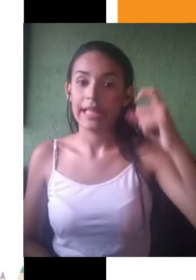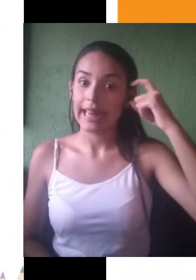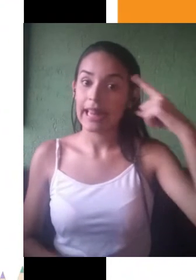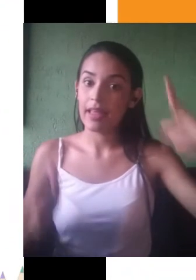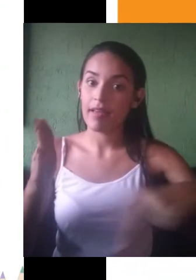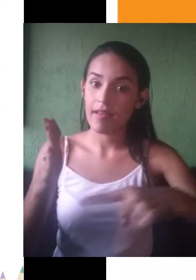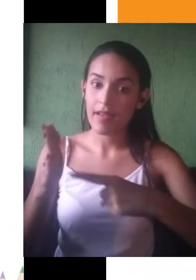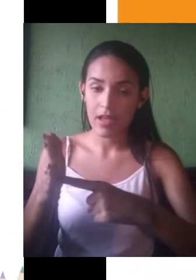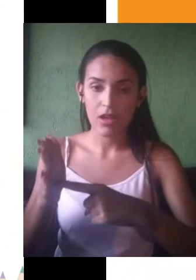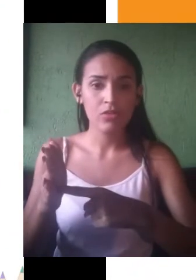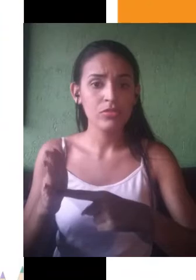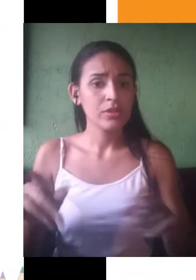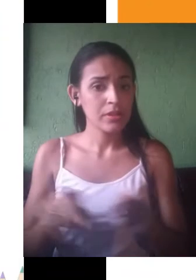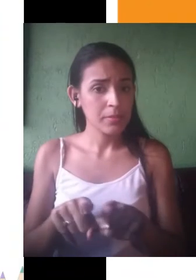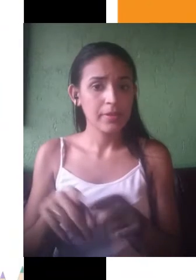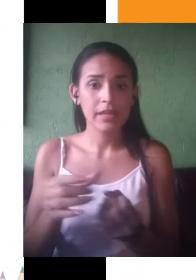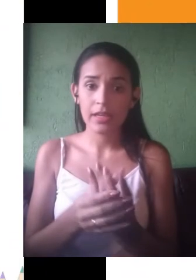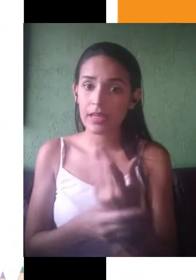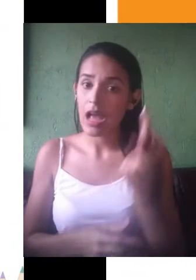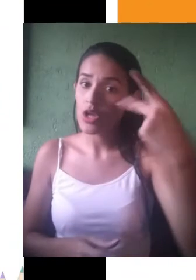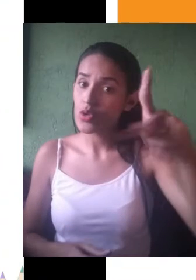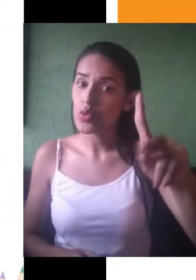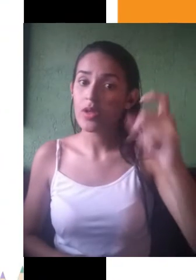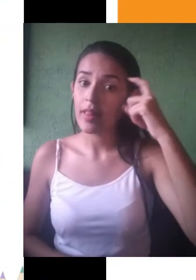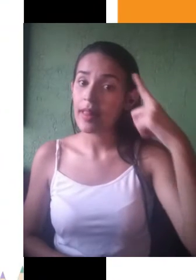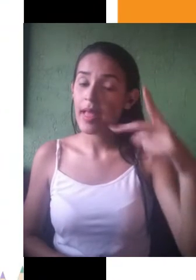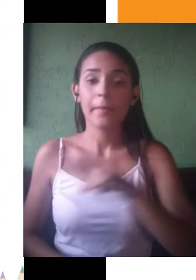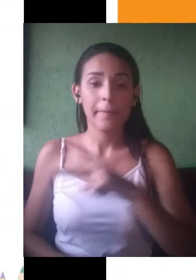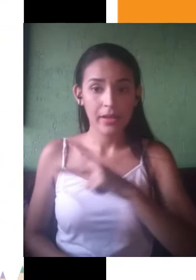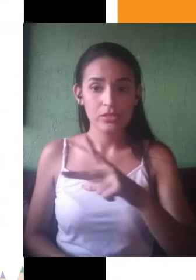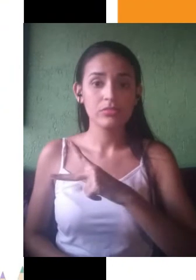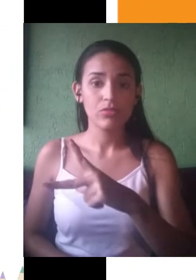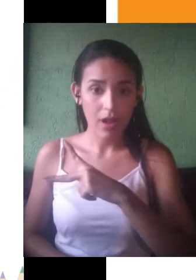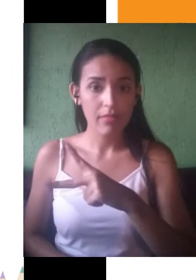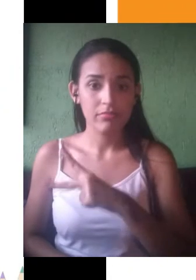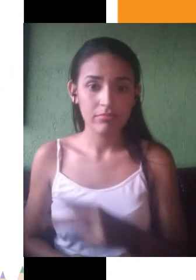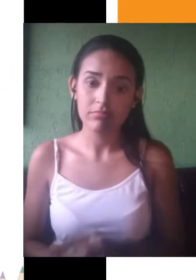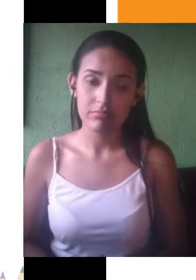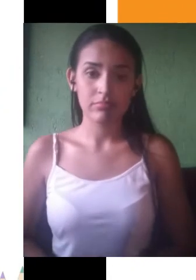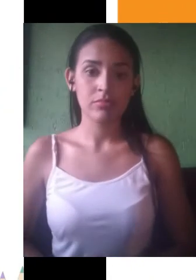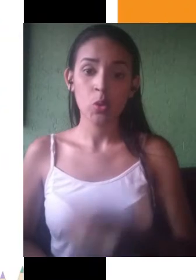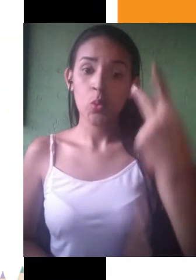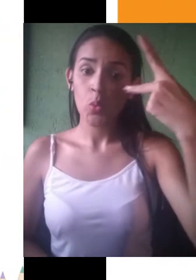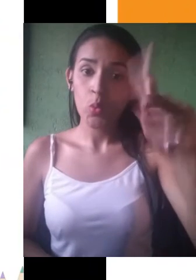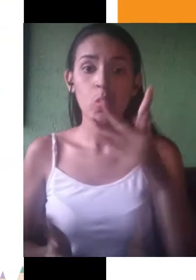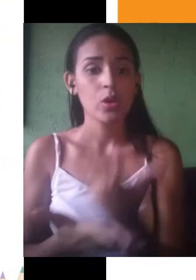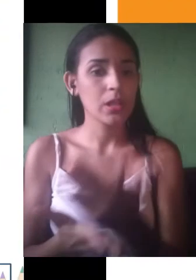entendemos qual é a ideia central. Agora é o momento de acrescentar a nossa própria interpretação àquele texto.